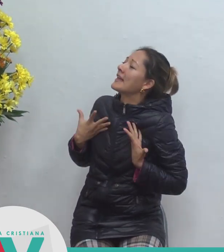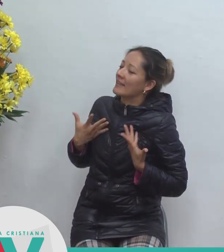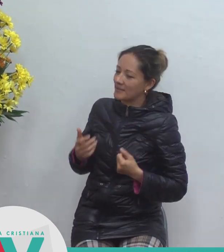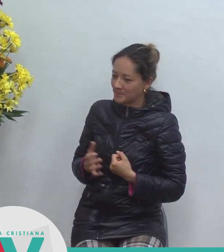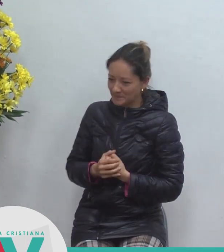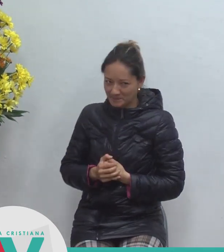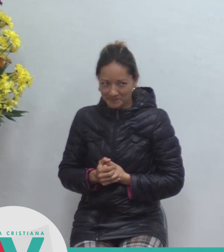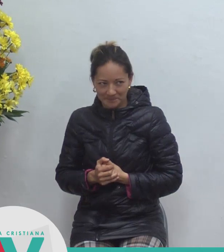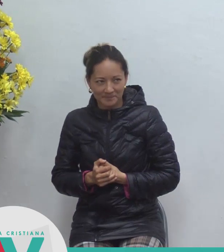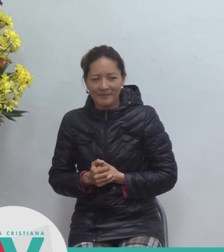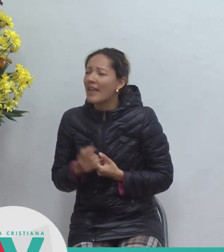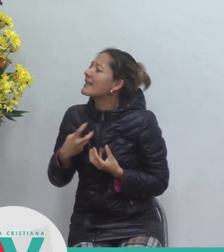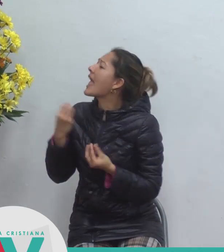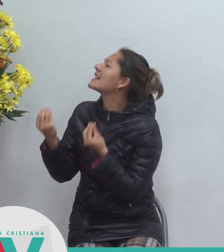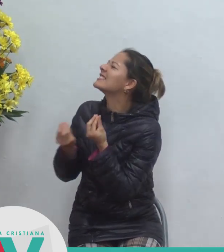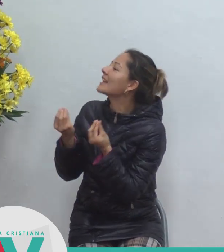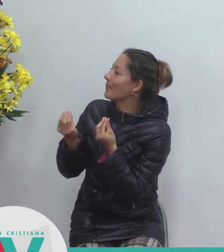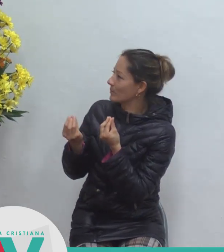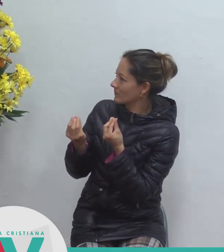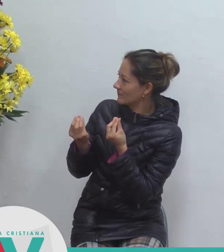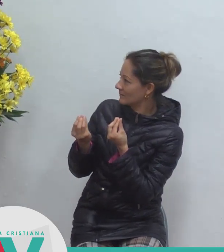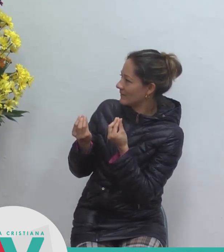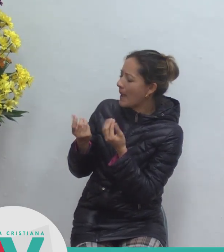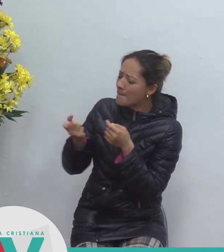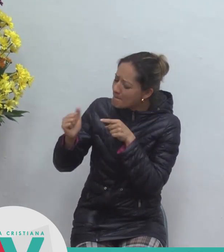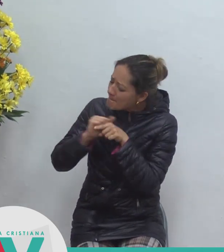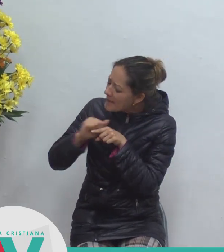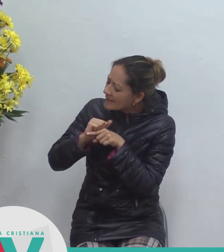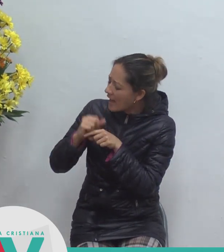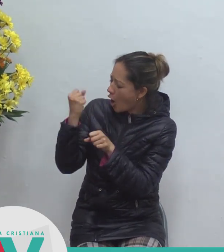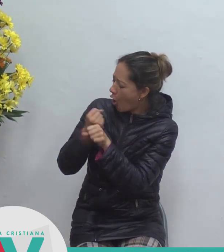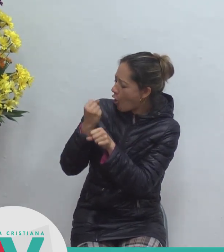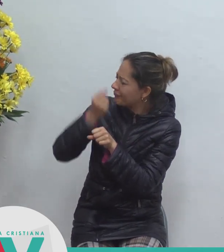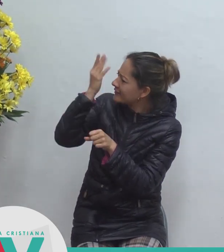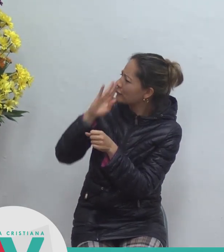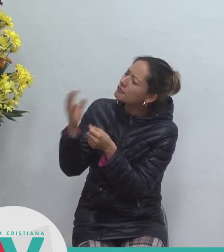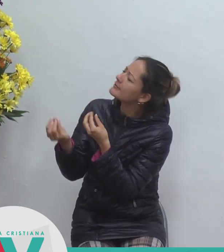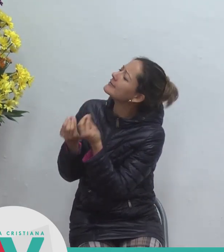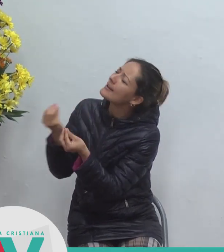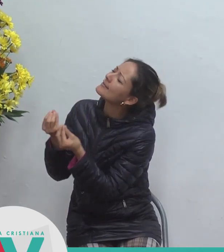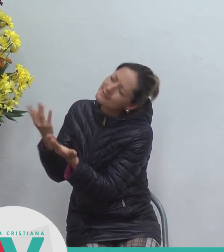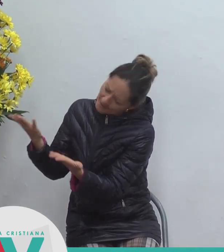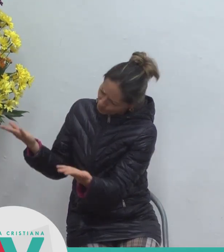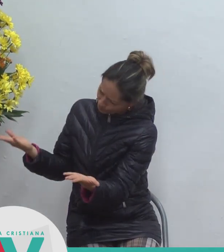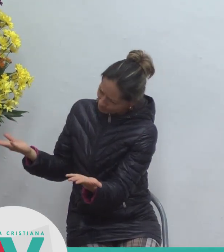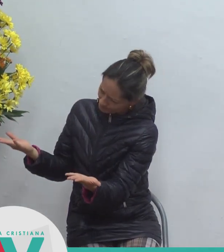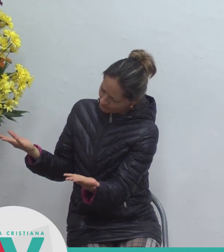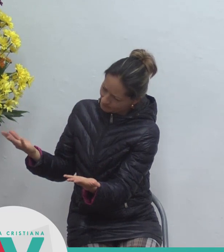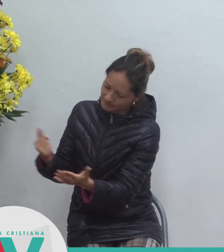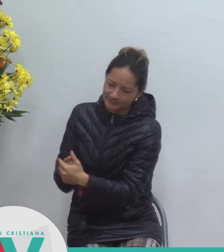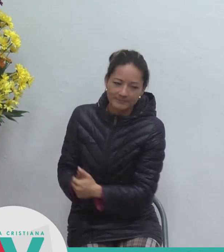que debemos hacer para poner en práctica las obras de dios